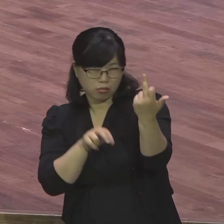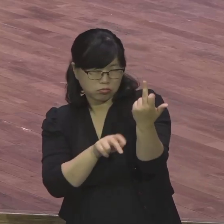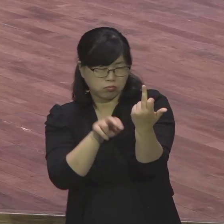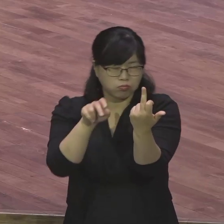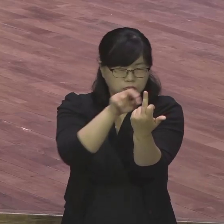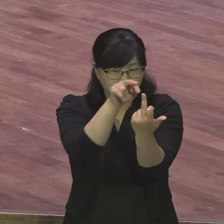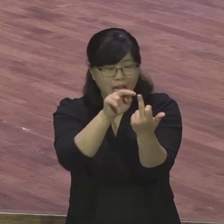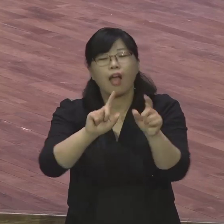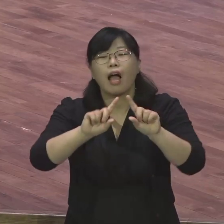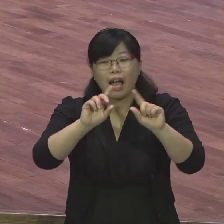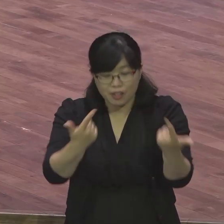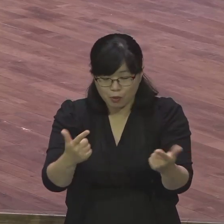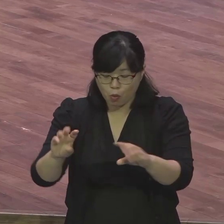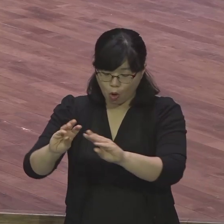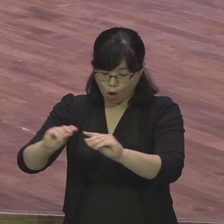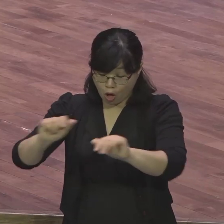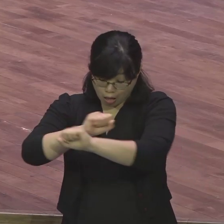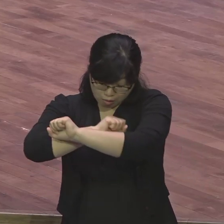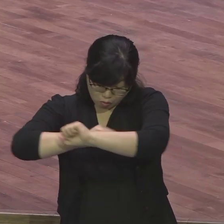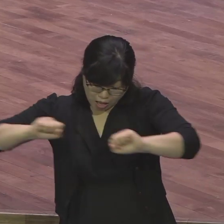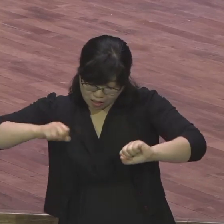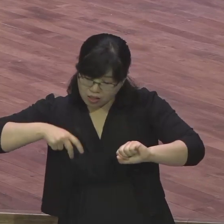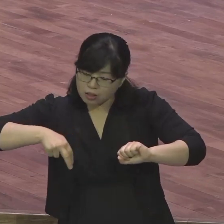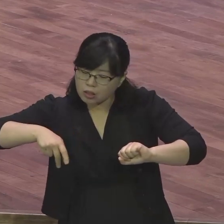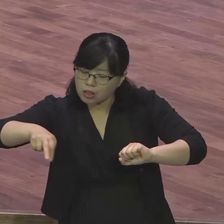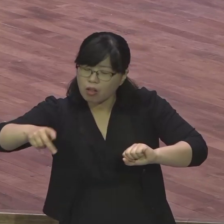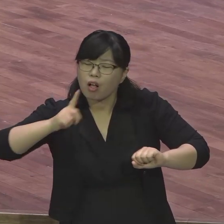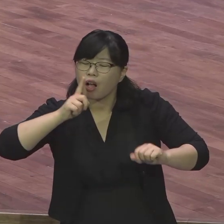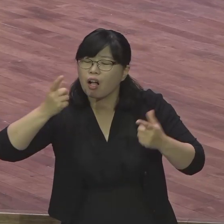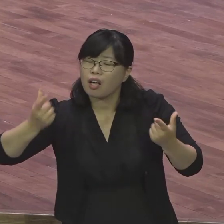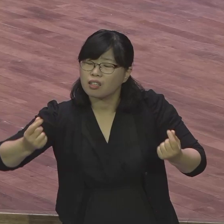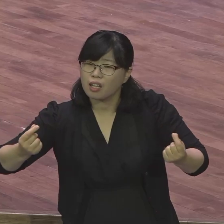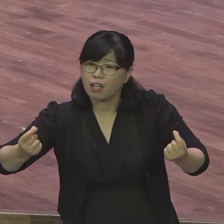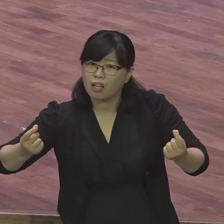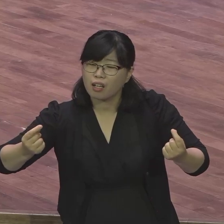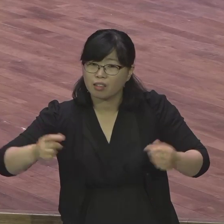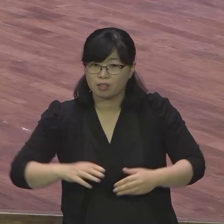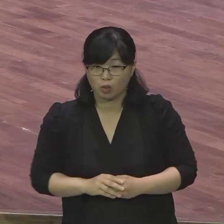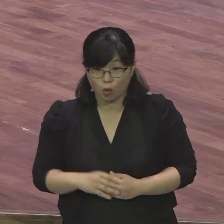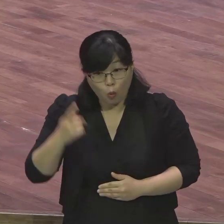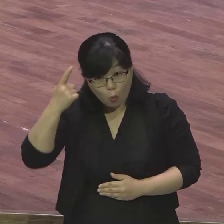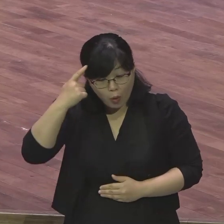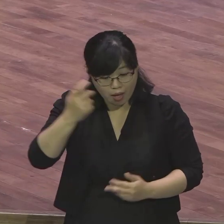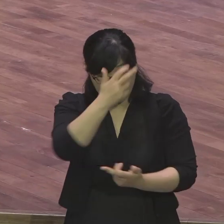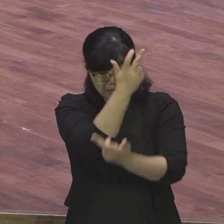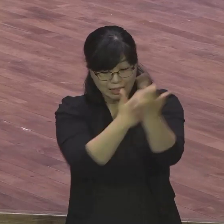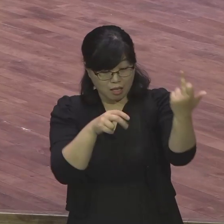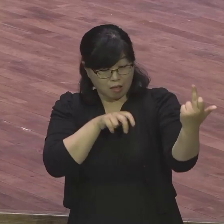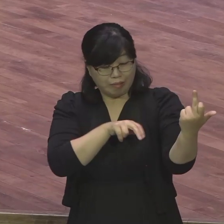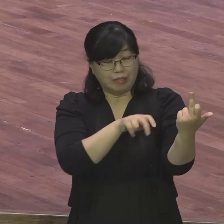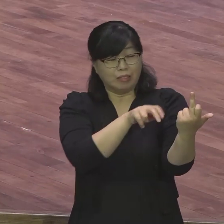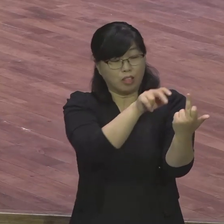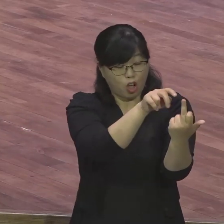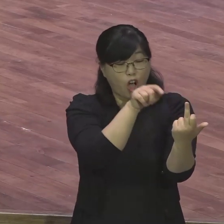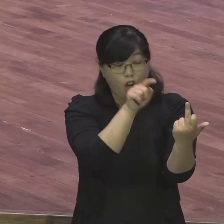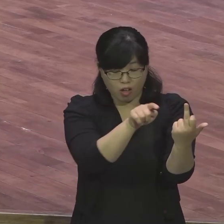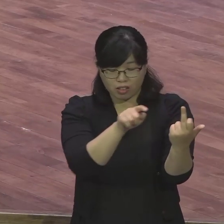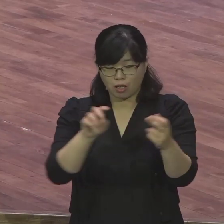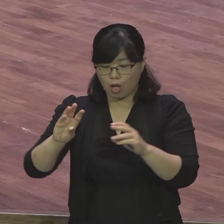광야를 가는 것과 산을 오른 것은 너무나 다르다 산은 정상이